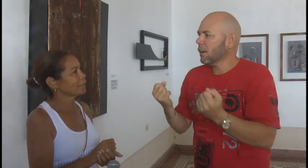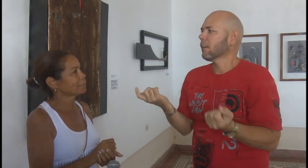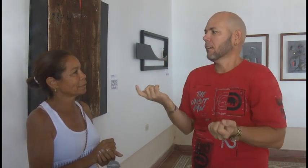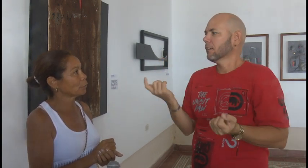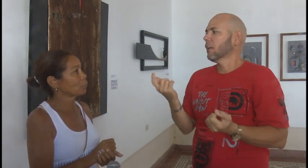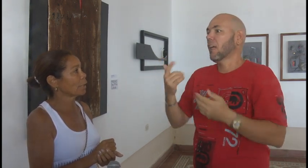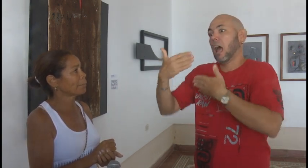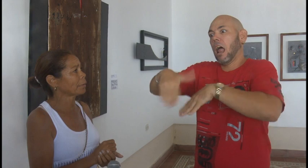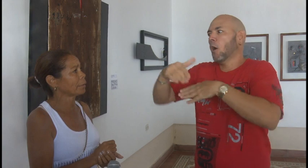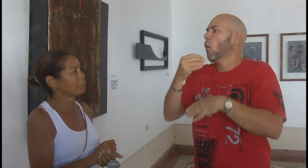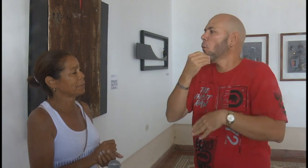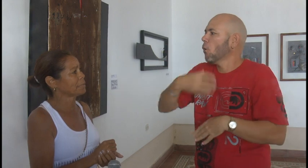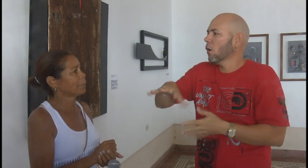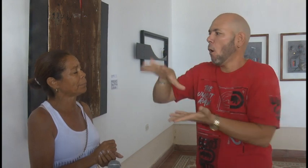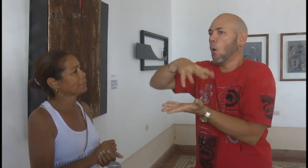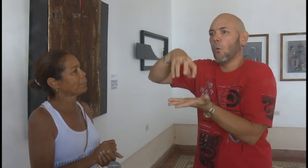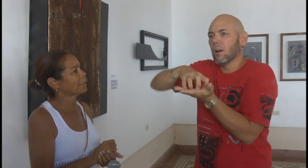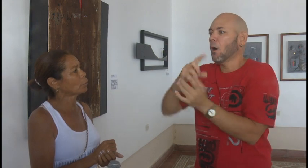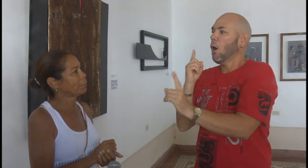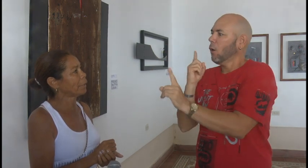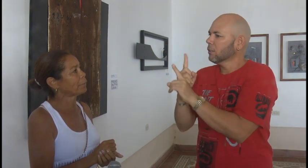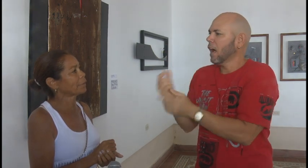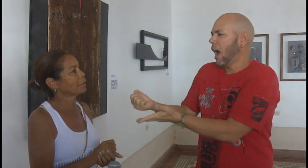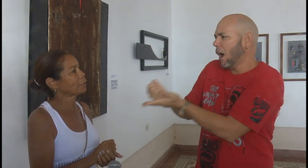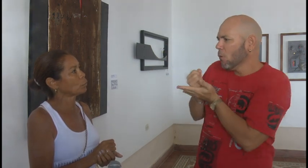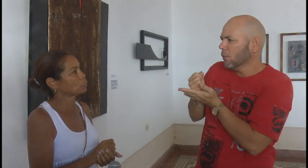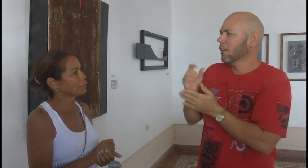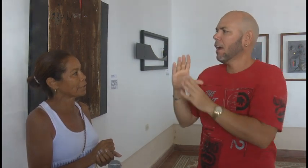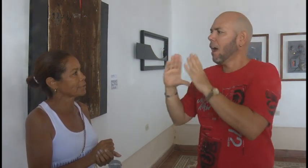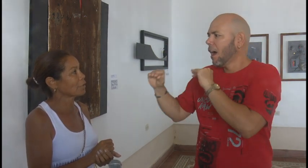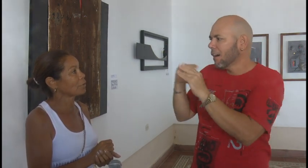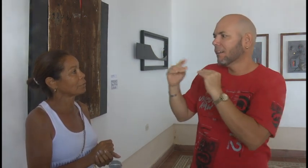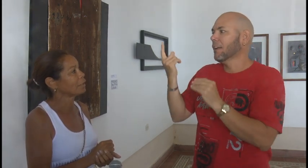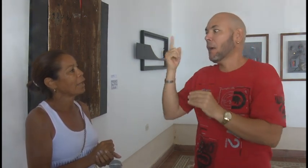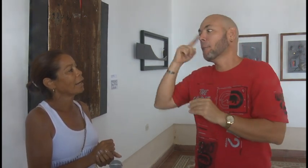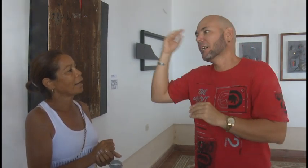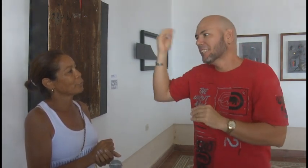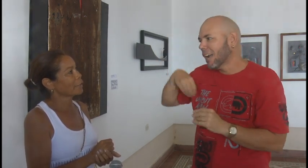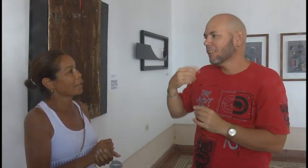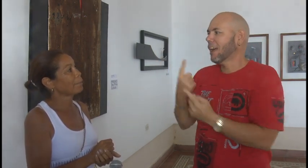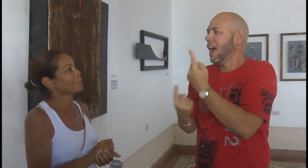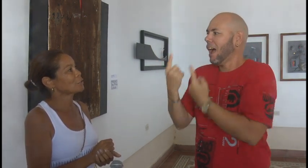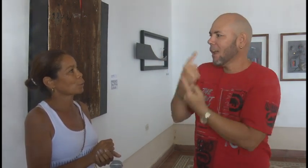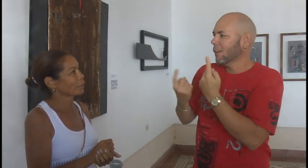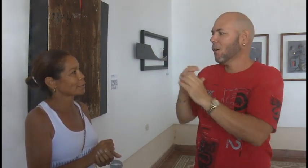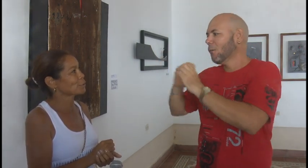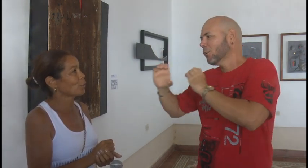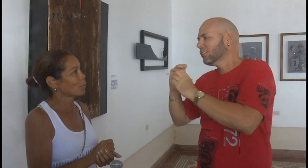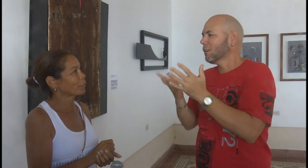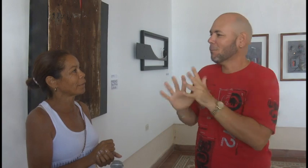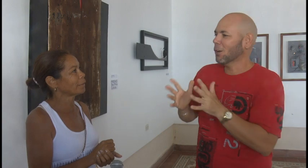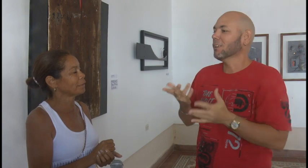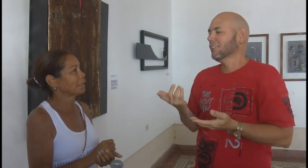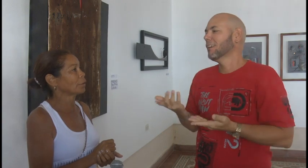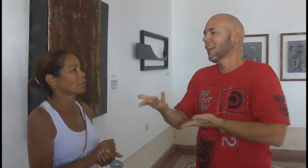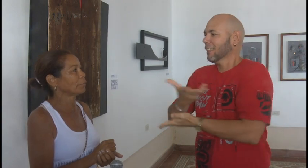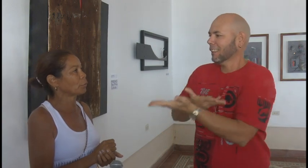en matricular principalmente para romper las barreras de comunicación, ayudar a las personas sordas y tener una mejor